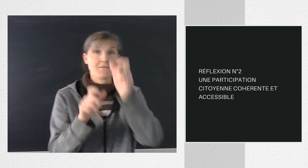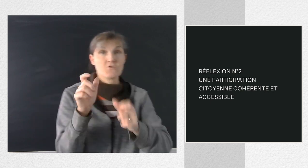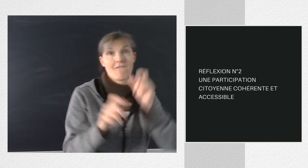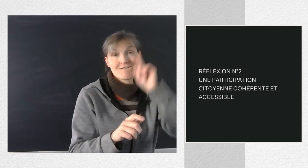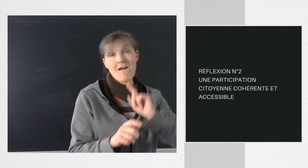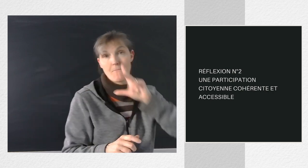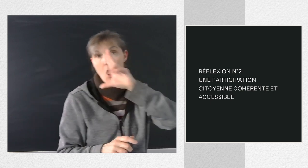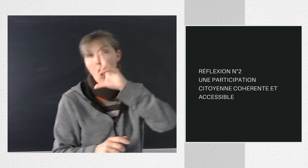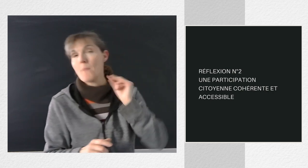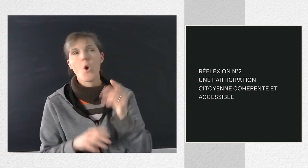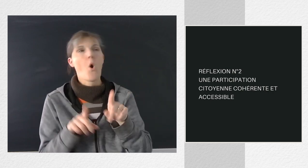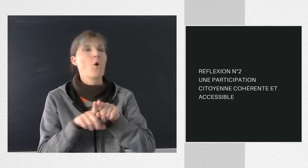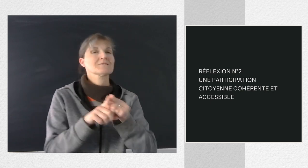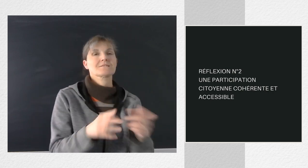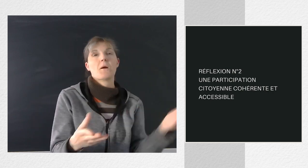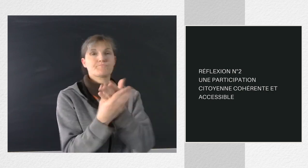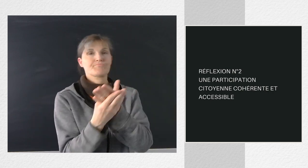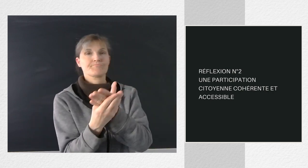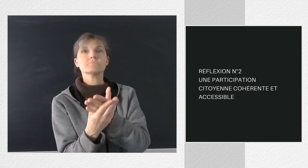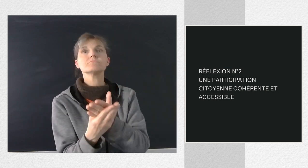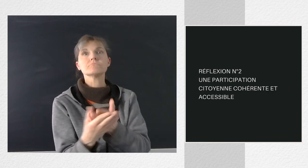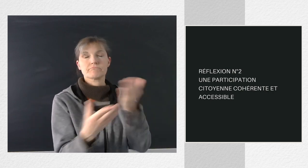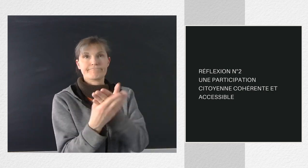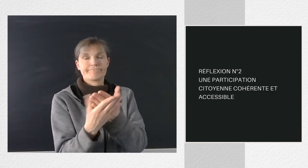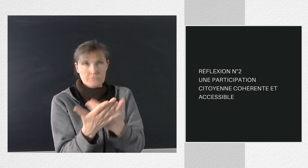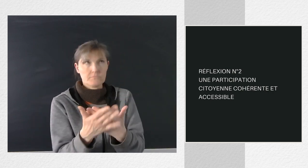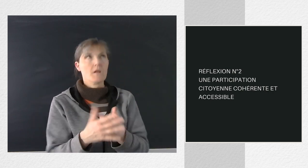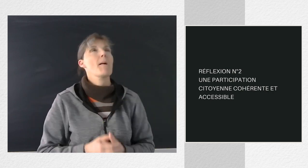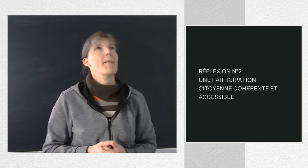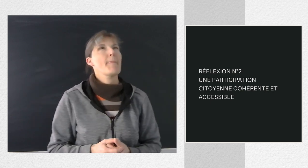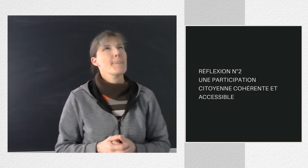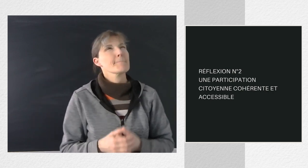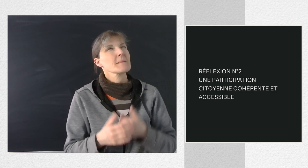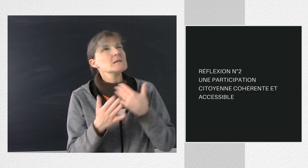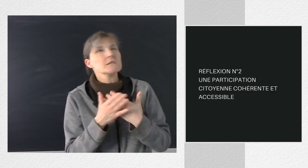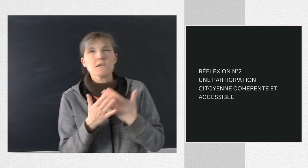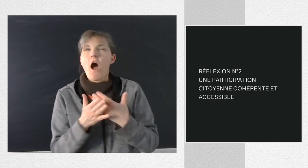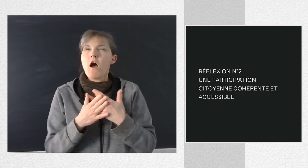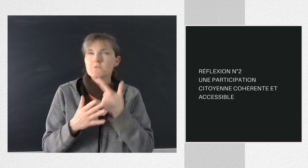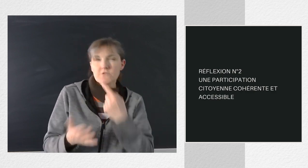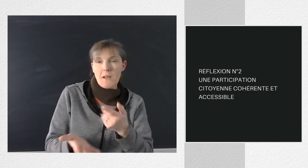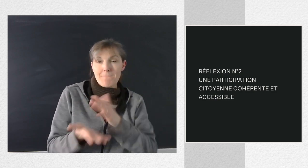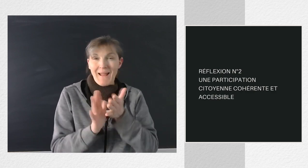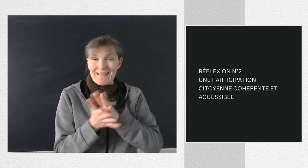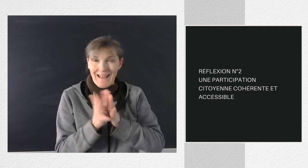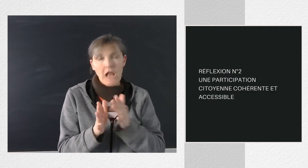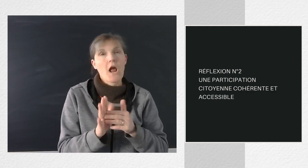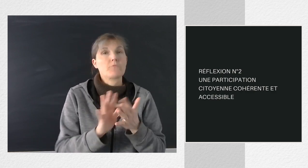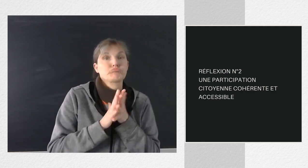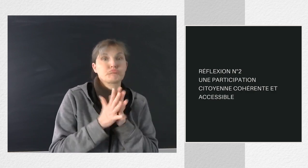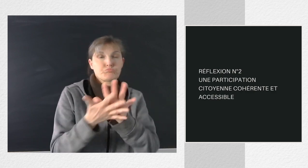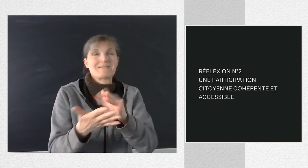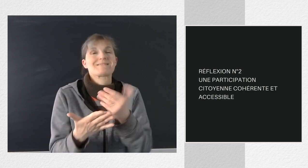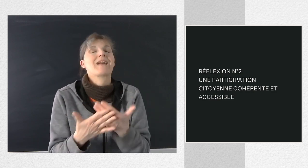la confiance, la transparence, la parole de toutes et de tous